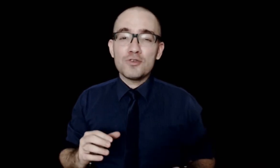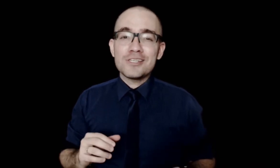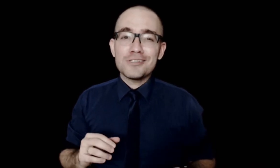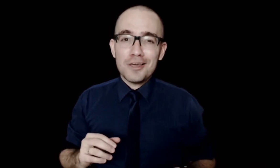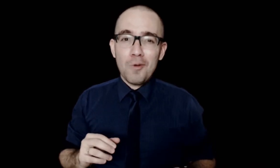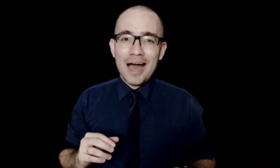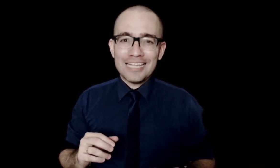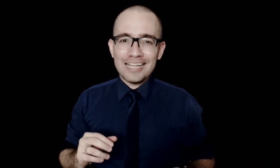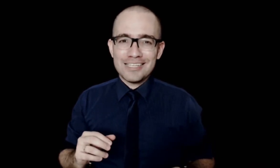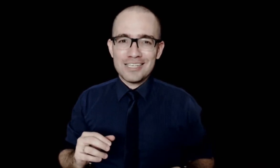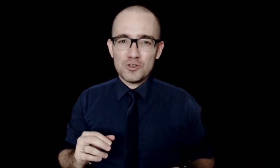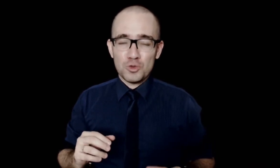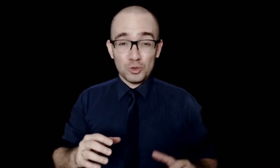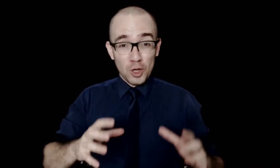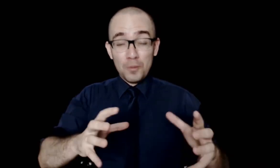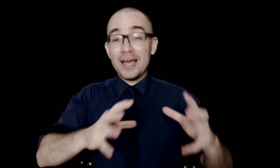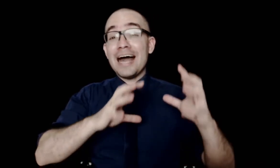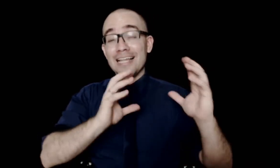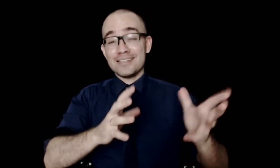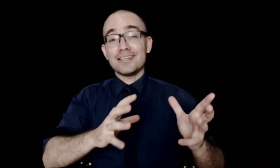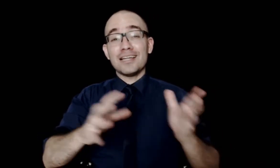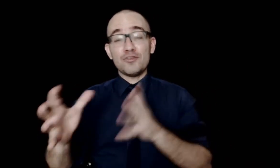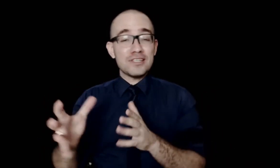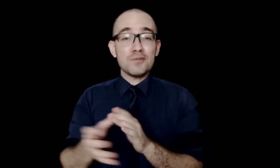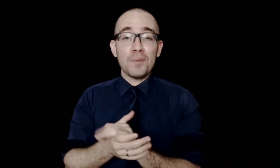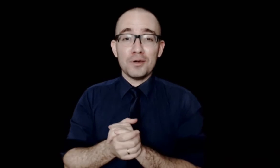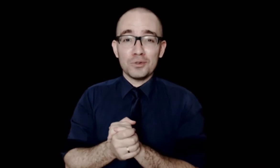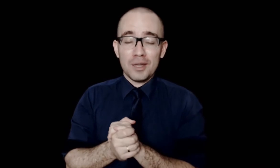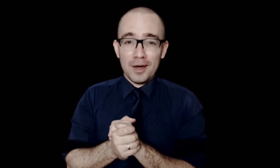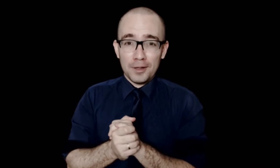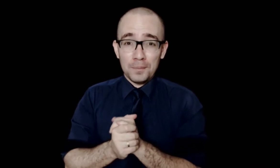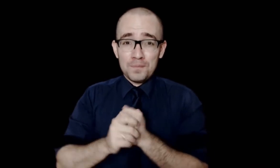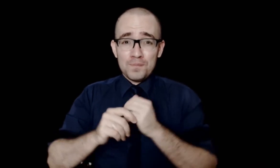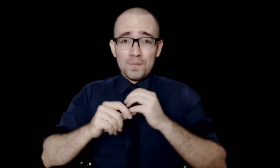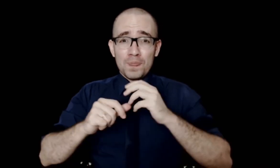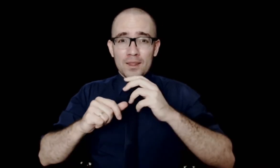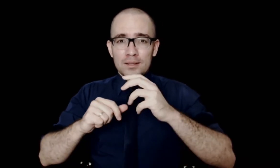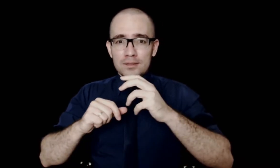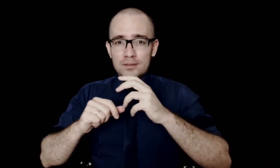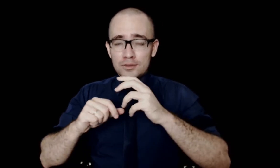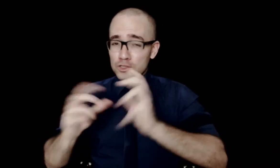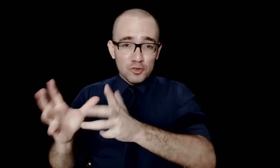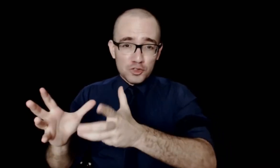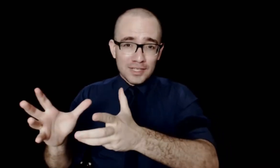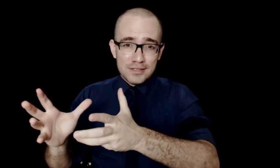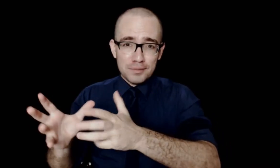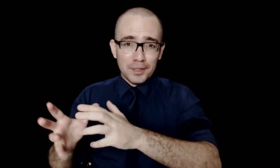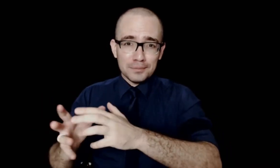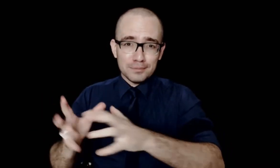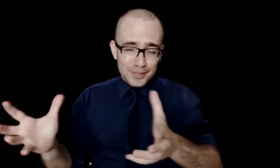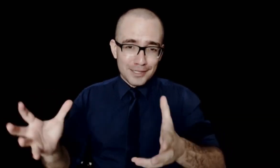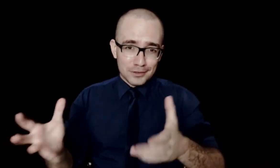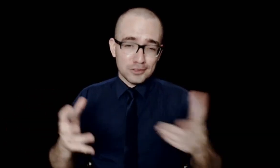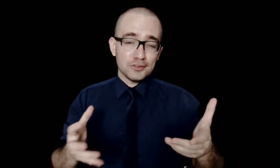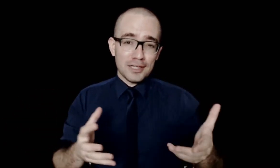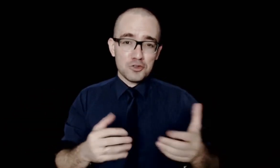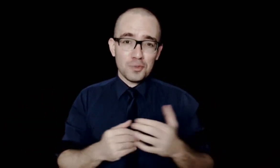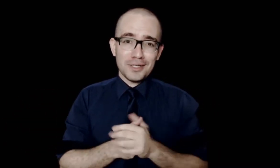que vocês têm que guardar desse assunto? O tópico é Análise da Tarefa e Desempenho do Trabalho. Nós não vamos falar de desempenho. Pois é, nós vamos falar sobre